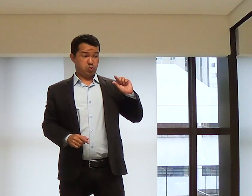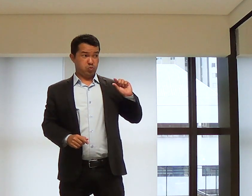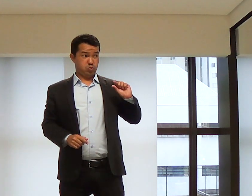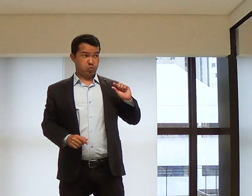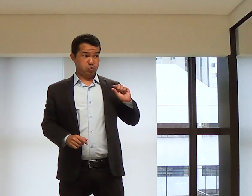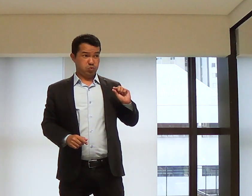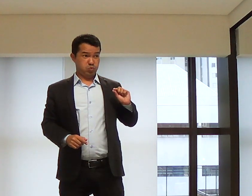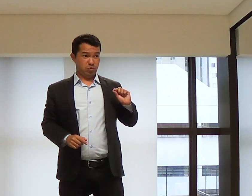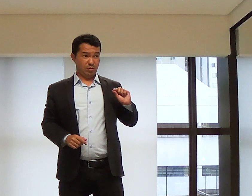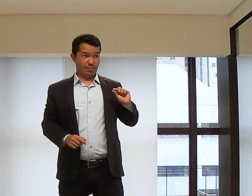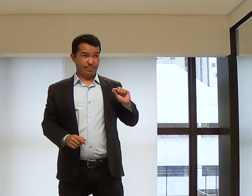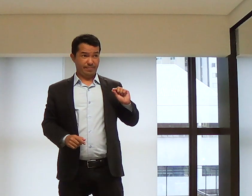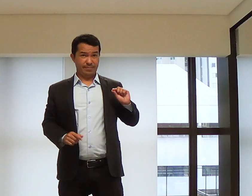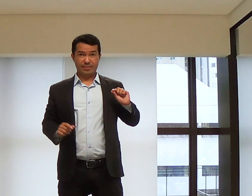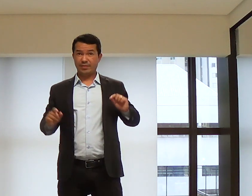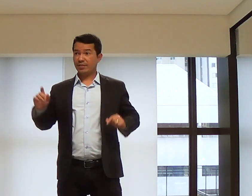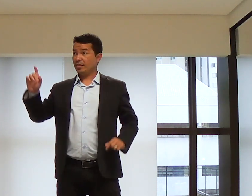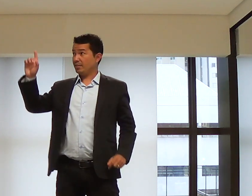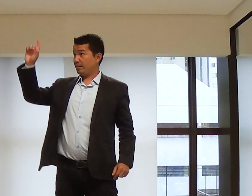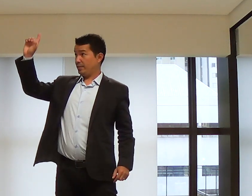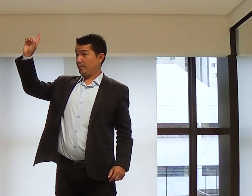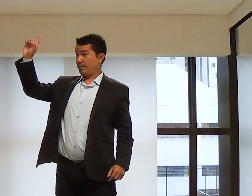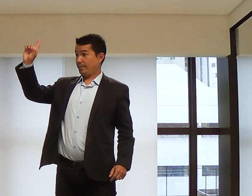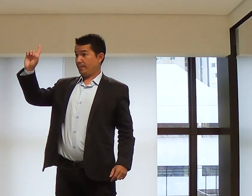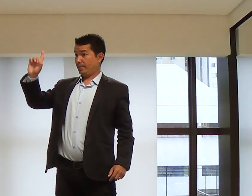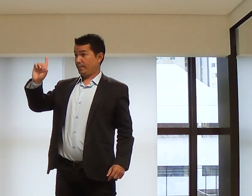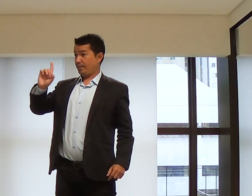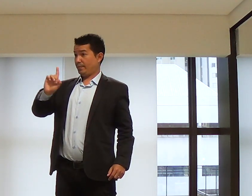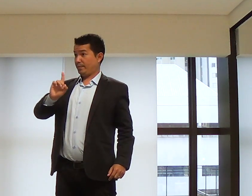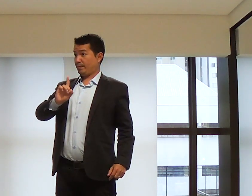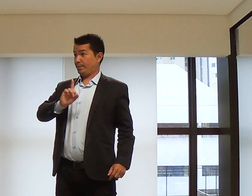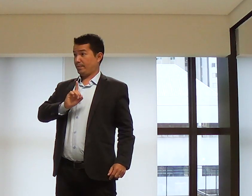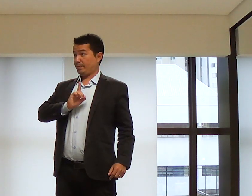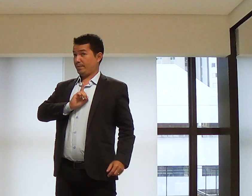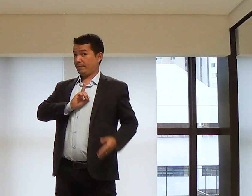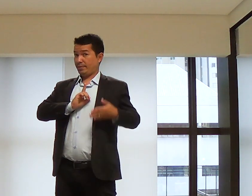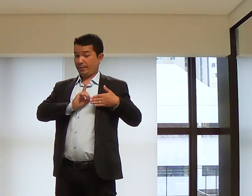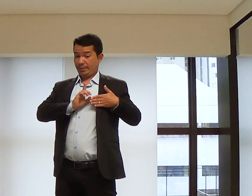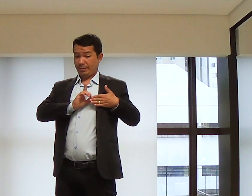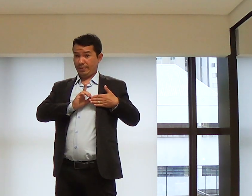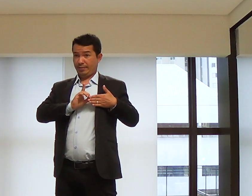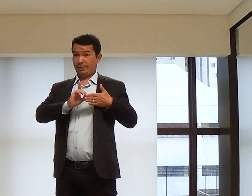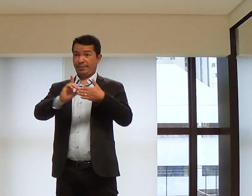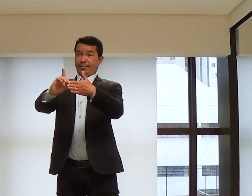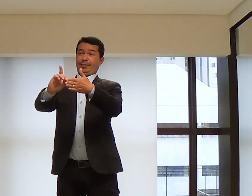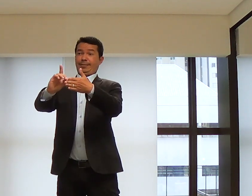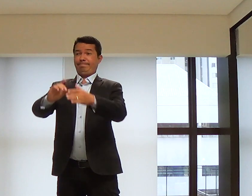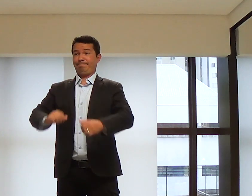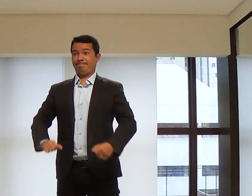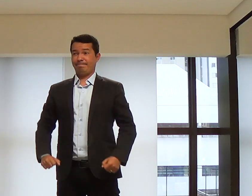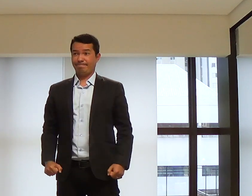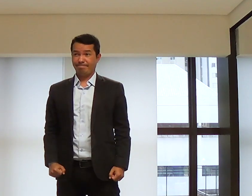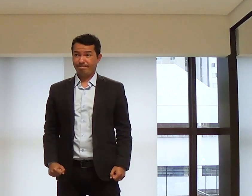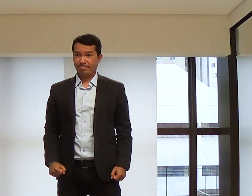com que o seu eu te venou. E que Deus domine sua filha e guie ela.